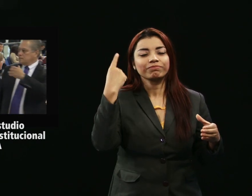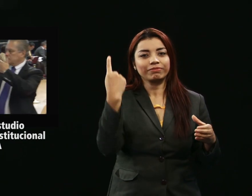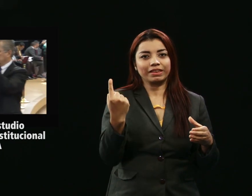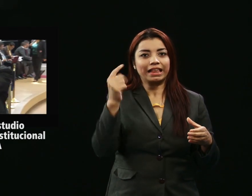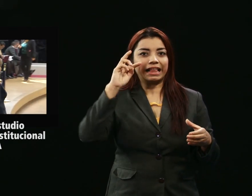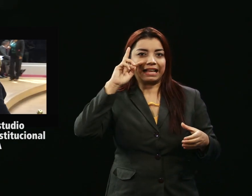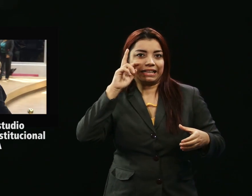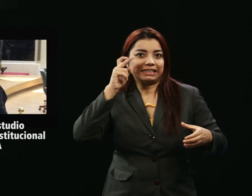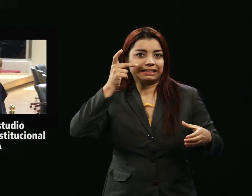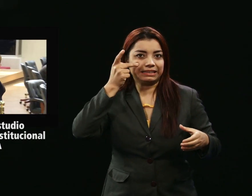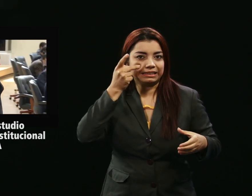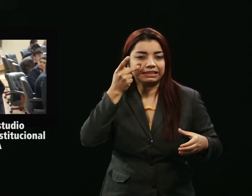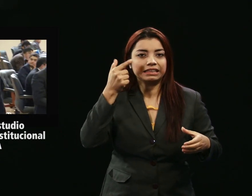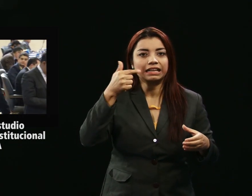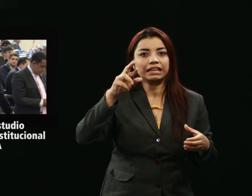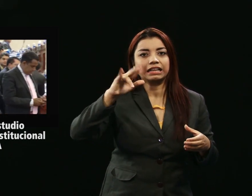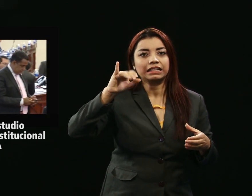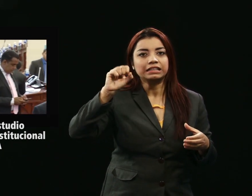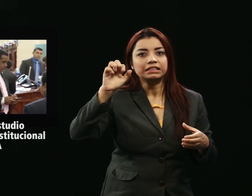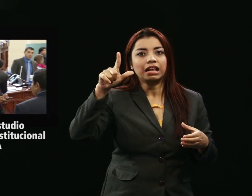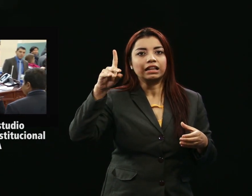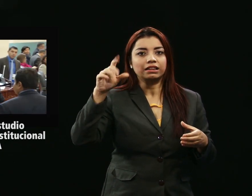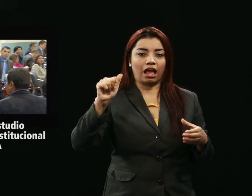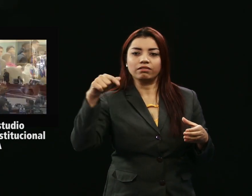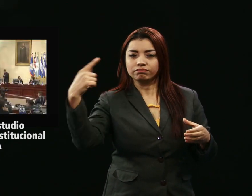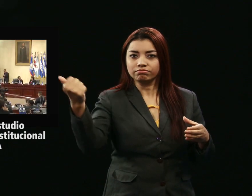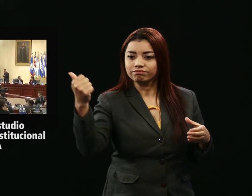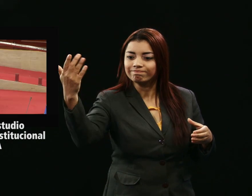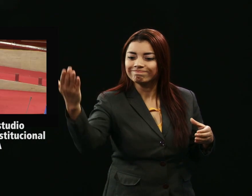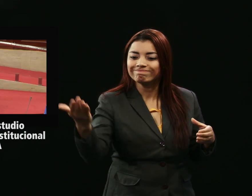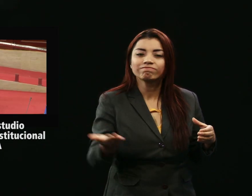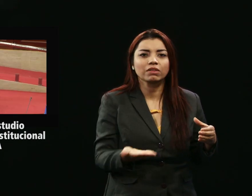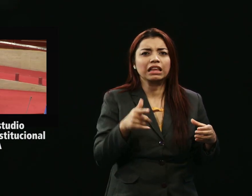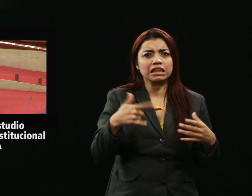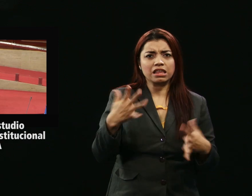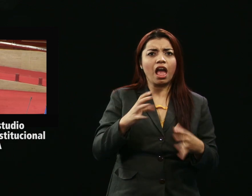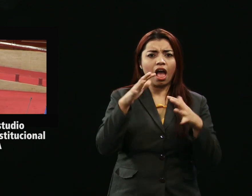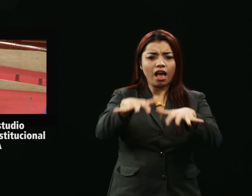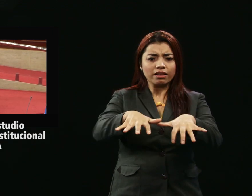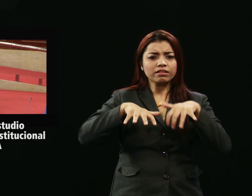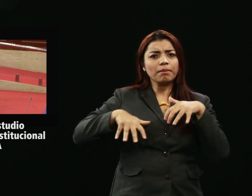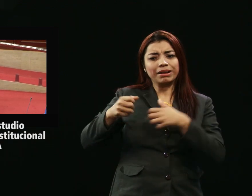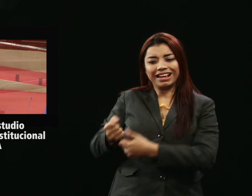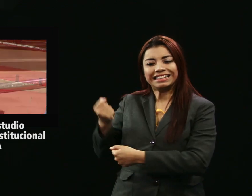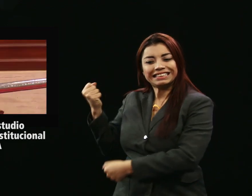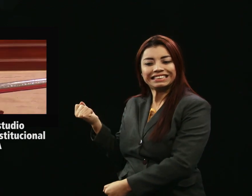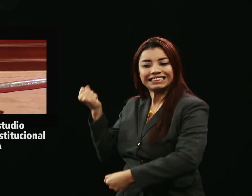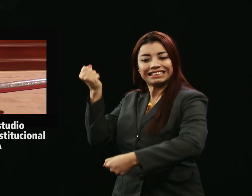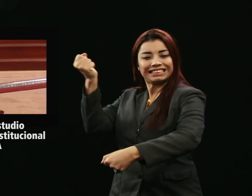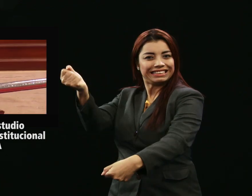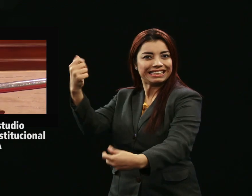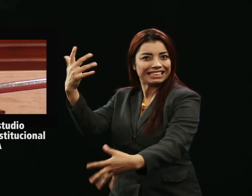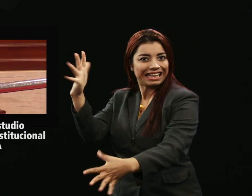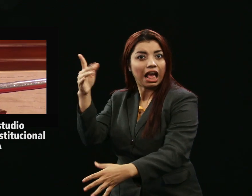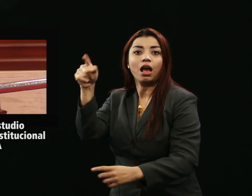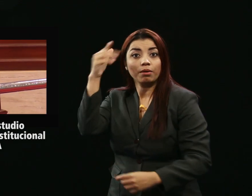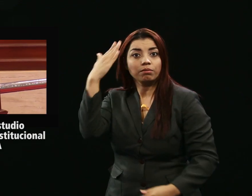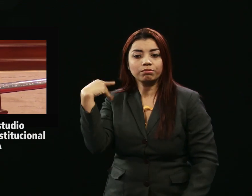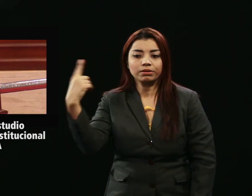como hija meritísima de El Salvador, quien en el 2015, quien destacó la necesidad de que la población sorda